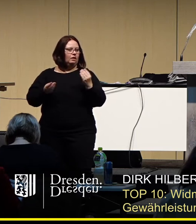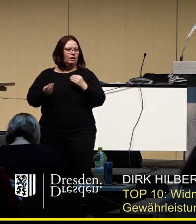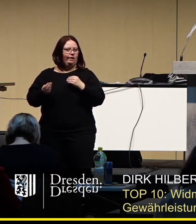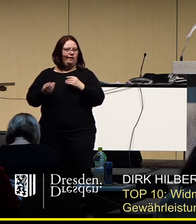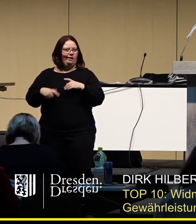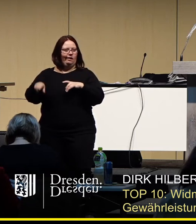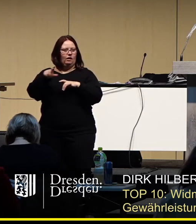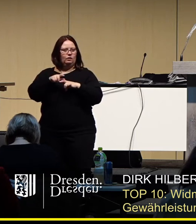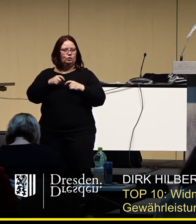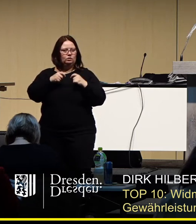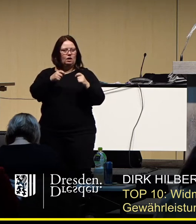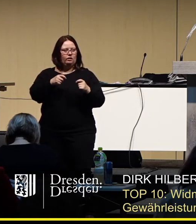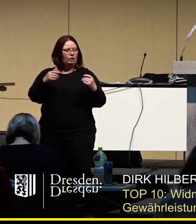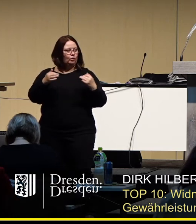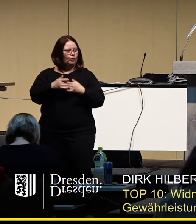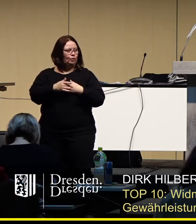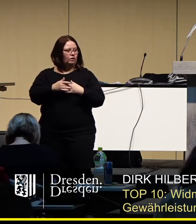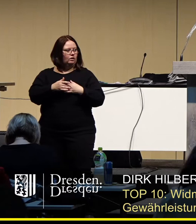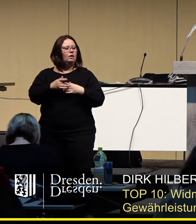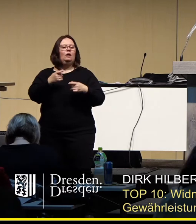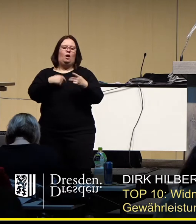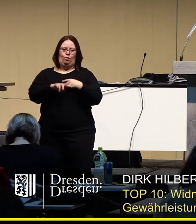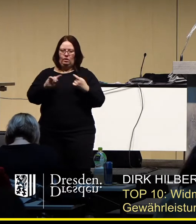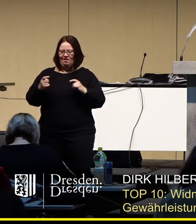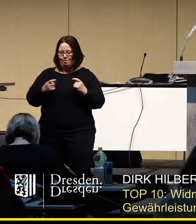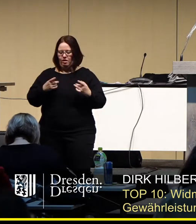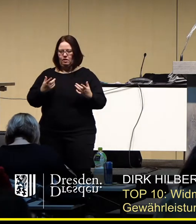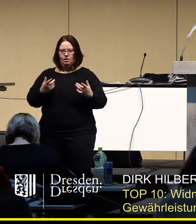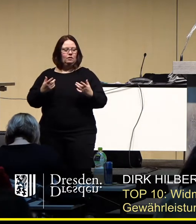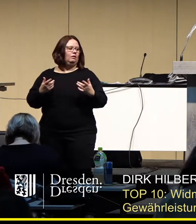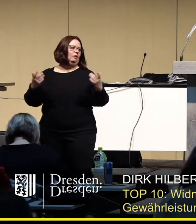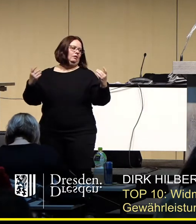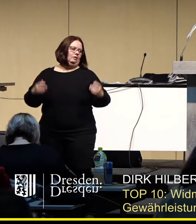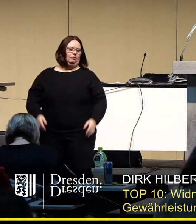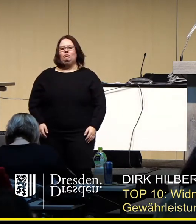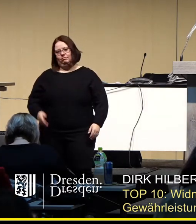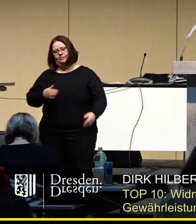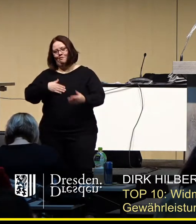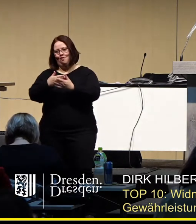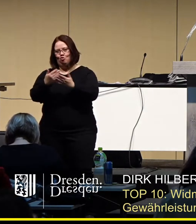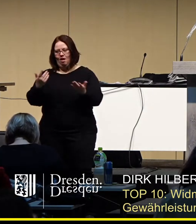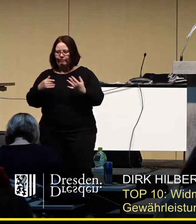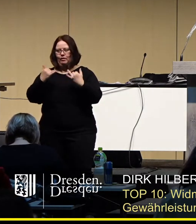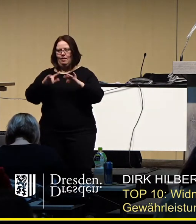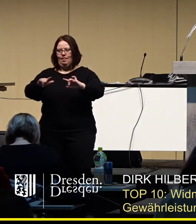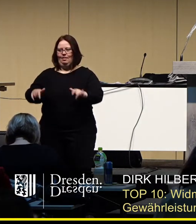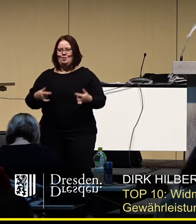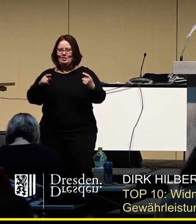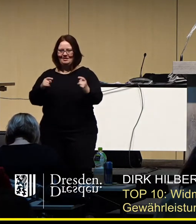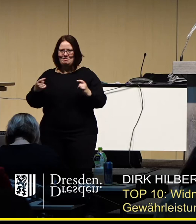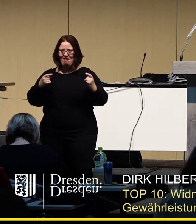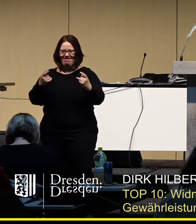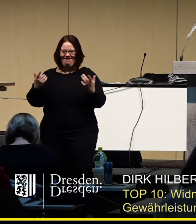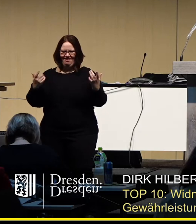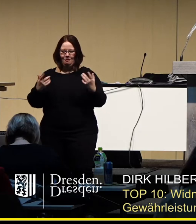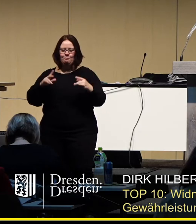Dann Ergänzungsantrag Grüne, auch in der Debatte. Na ja, dann würde ich mal vorschlagen, fangen wir mal mit der Debatte